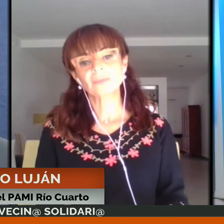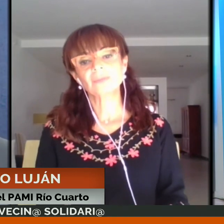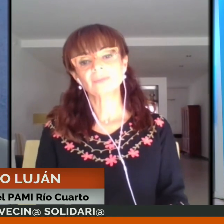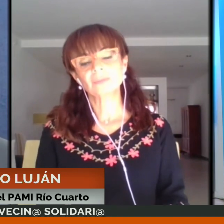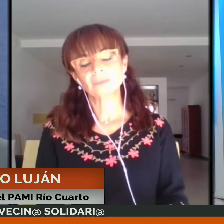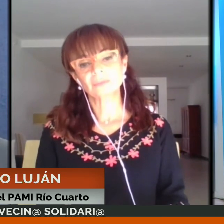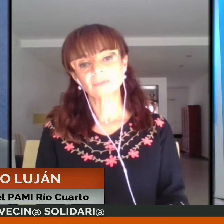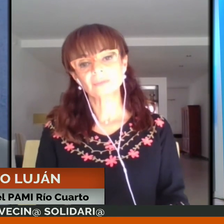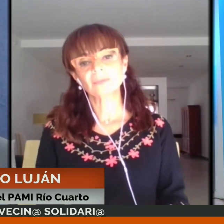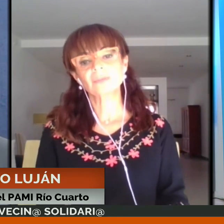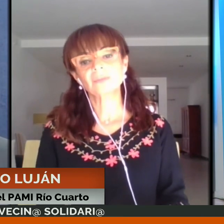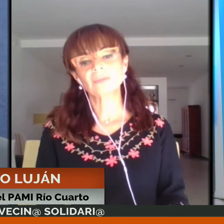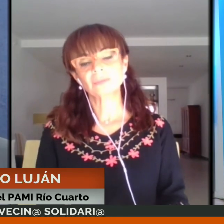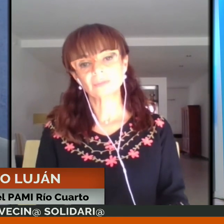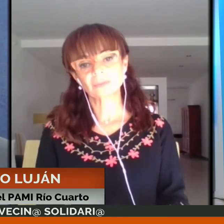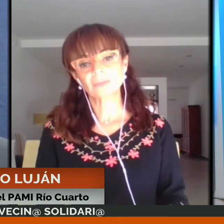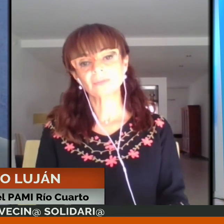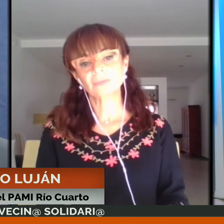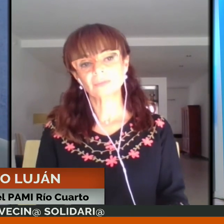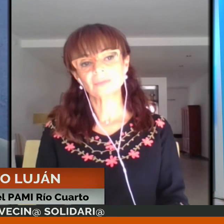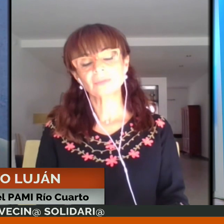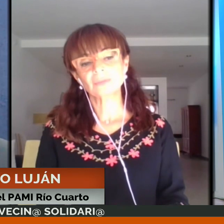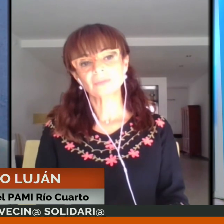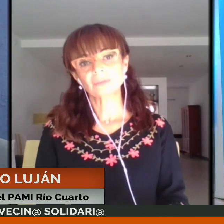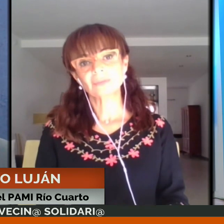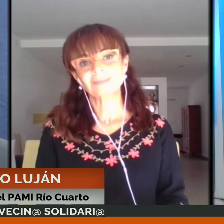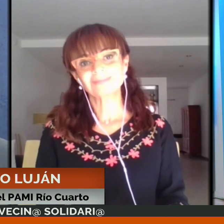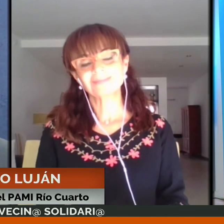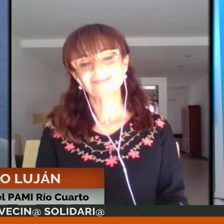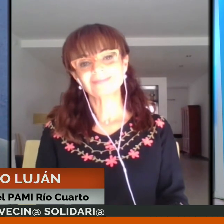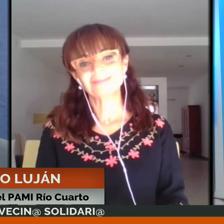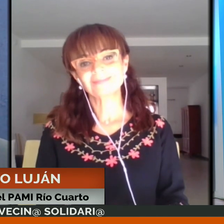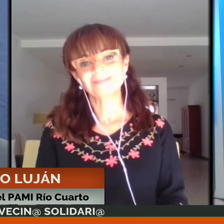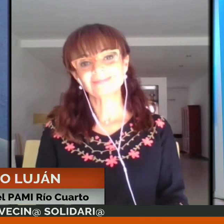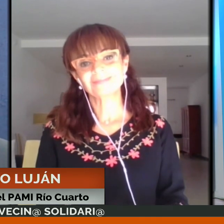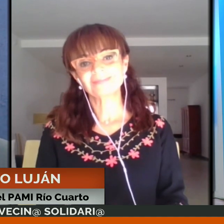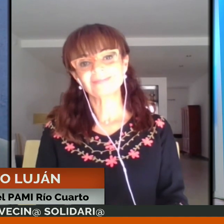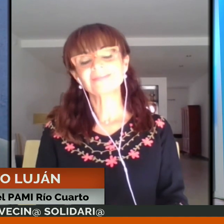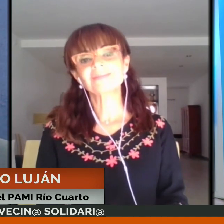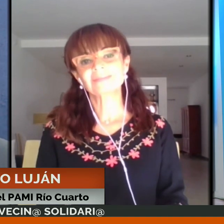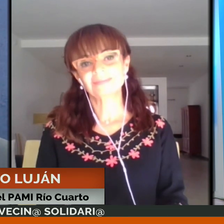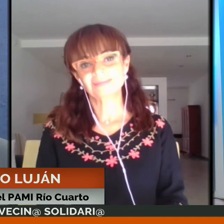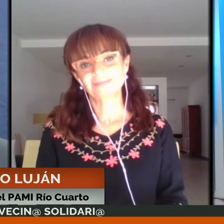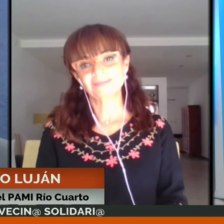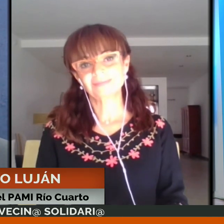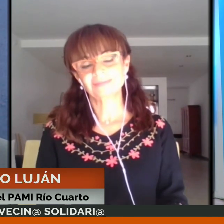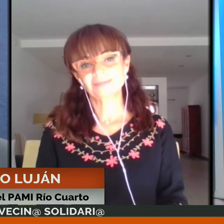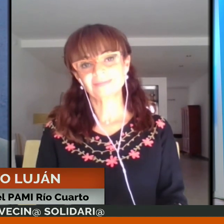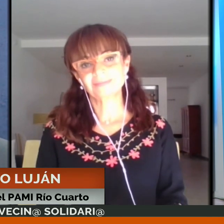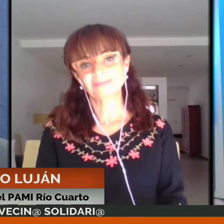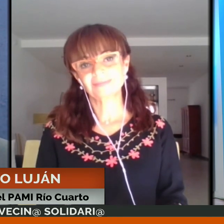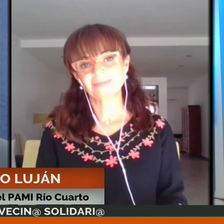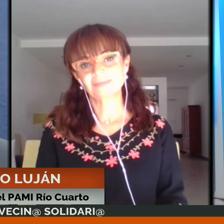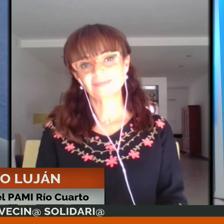relación entre cada beneficiario y cada voluntario. Gonzalo, te agradecemos por este tiempo con Telediario. Seguiremos de cerca cómo se implementa y, por